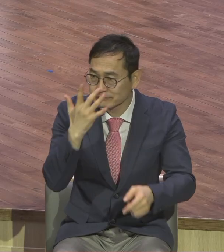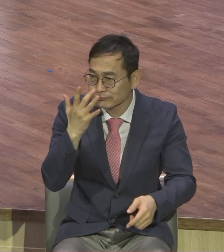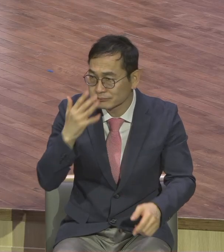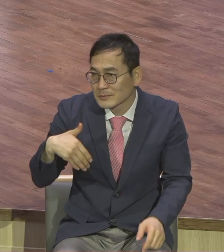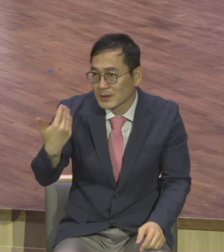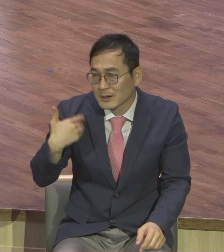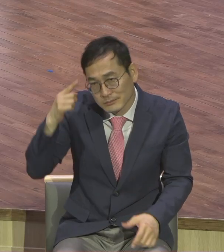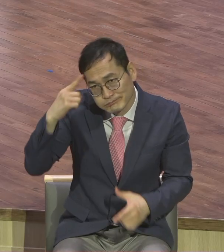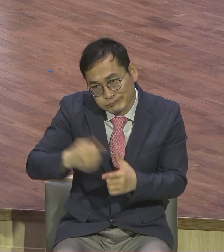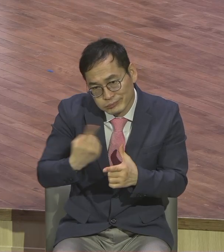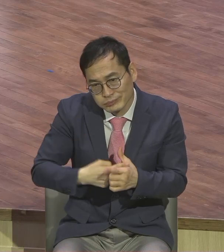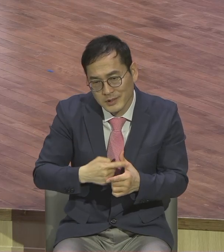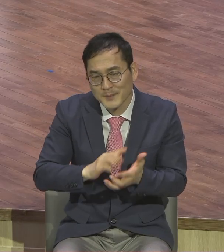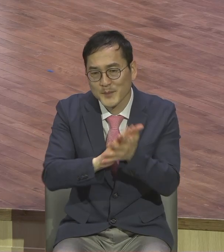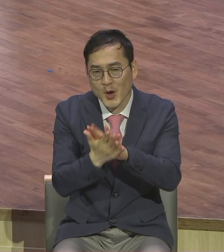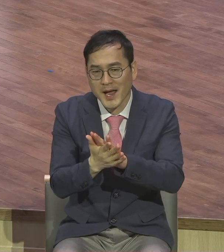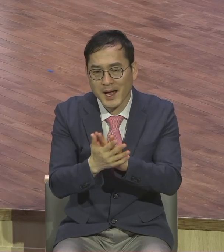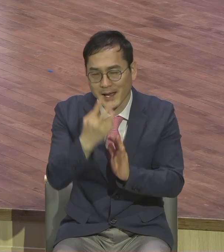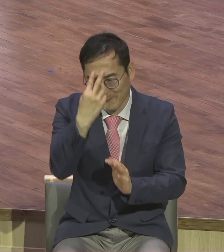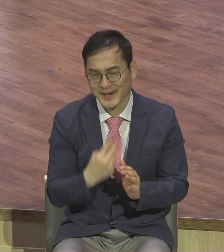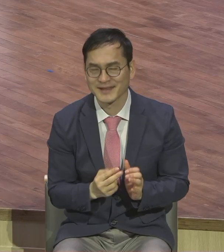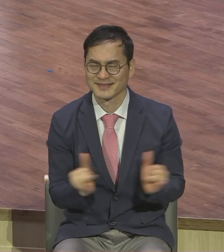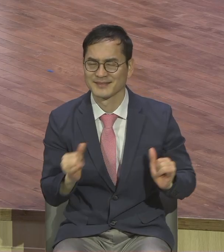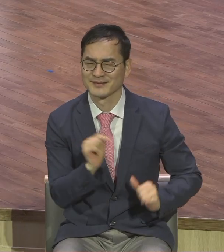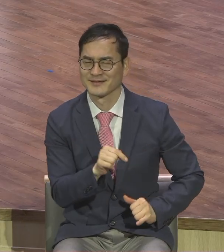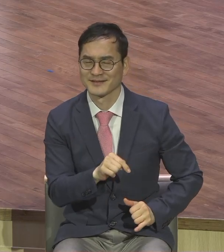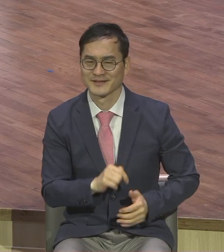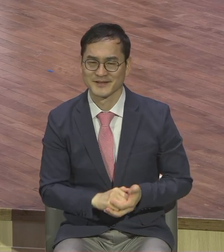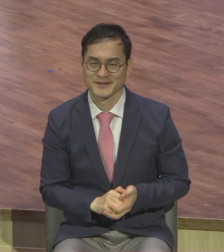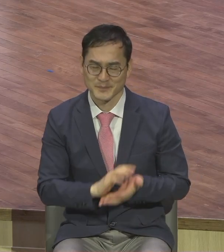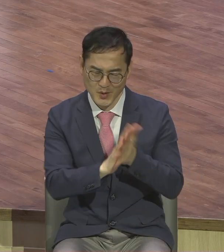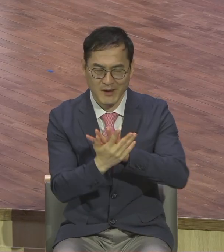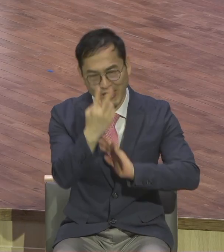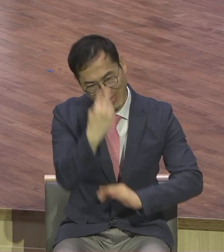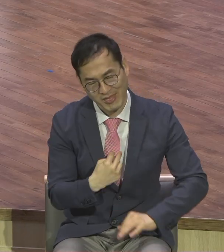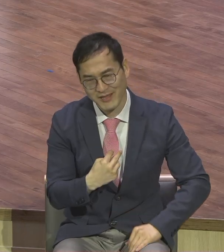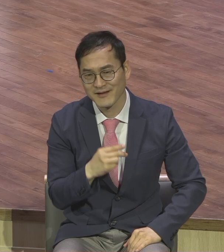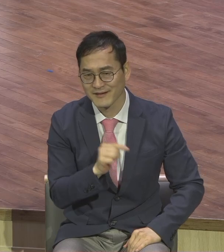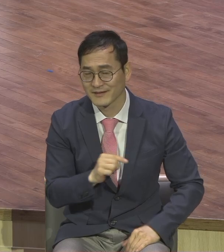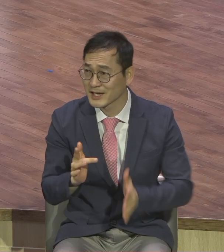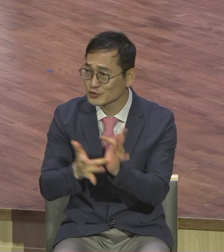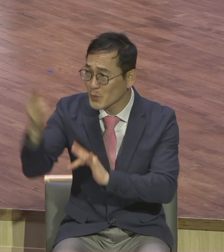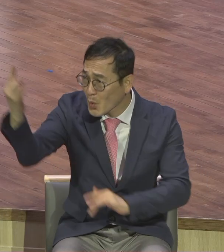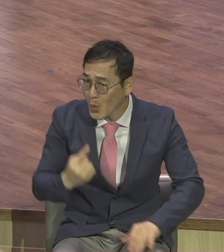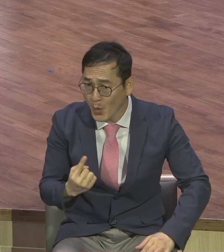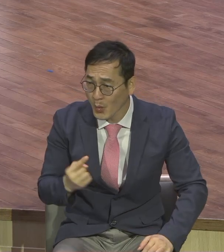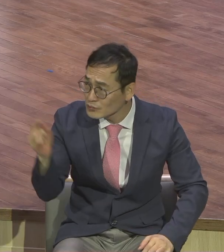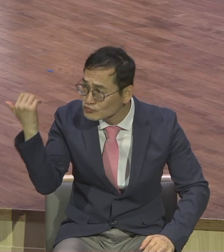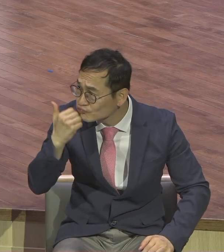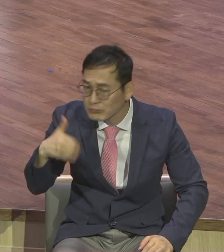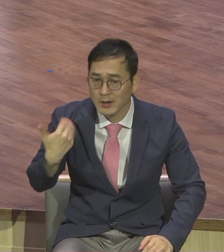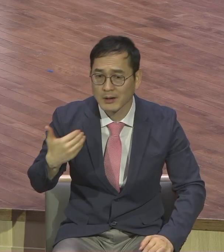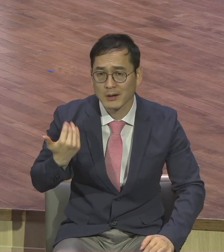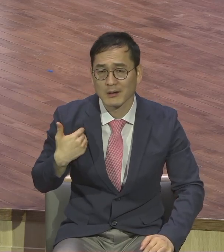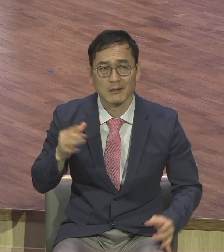사람들이 너무 많았어요. 예수님이 딱 오셨는데도 하나도 변화가 안 돼요. 당시 유대교